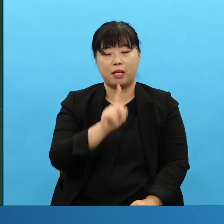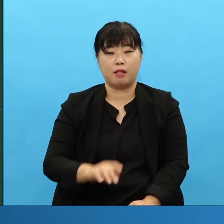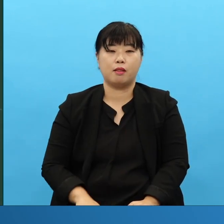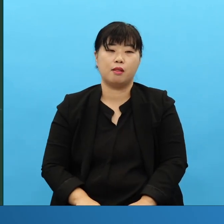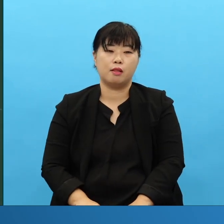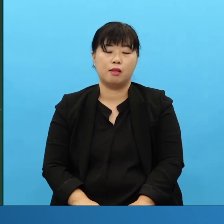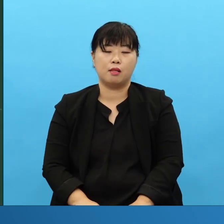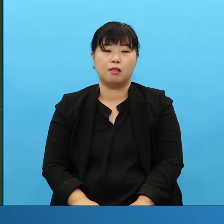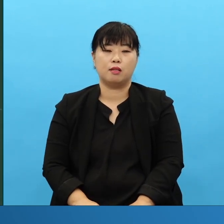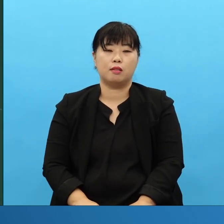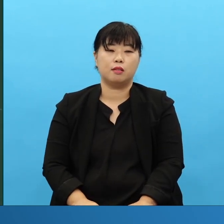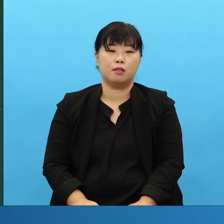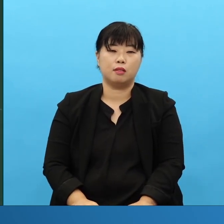여러분의 미래입니다